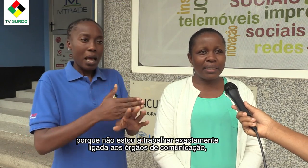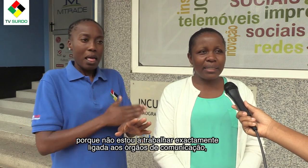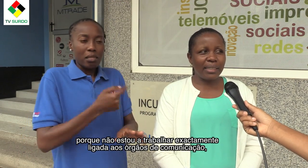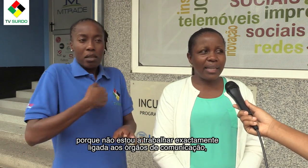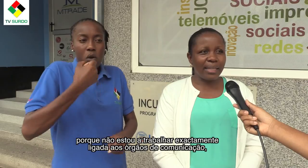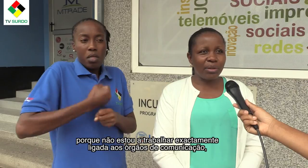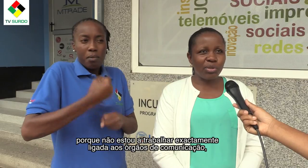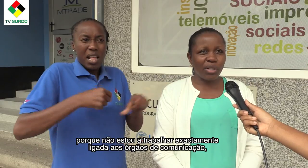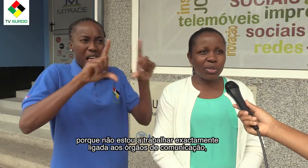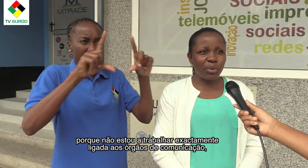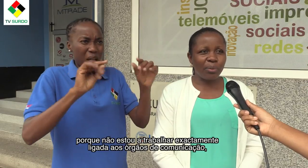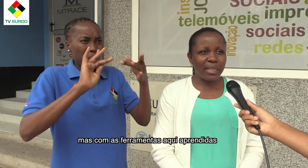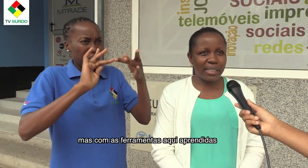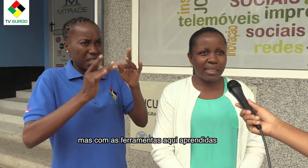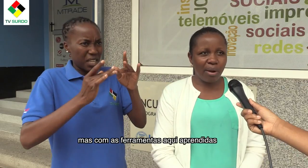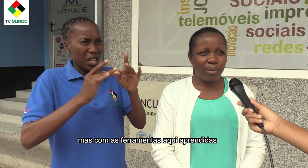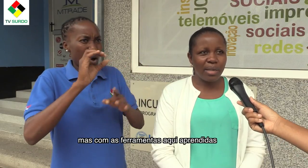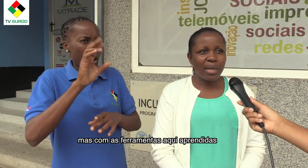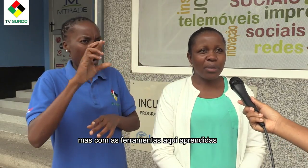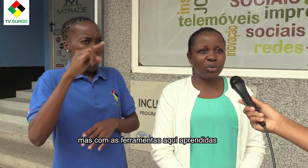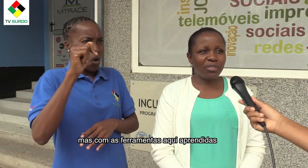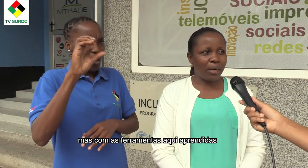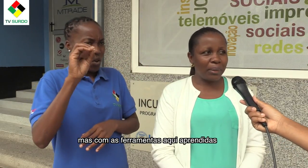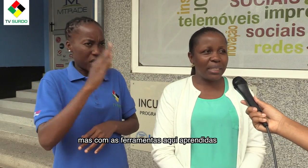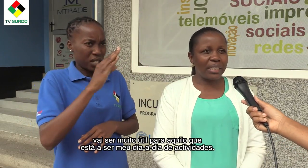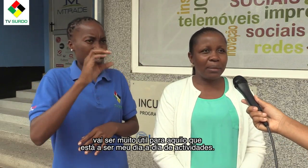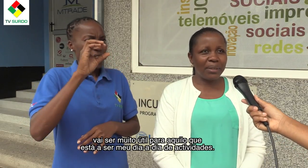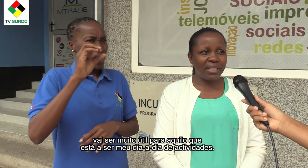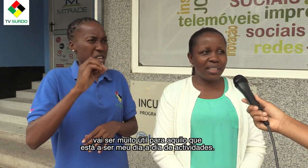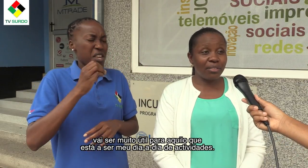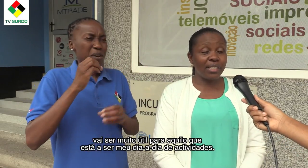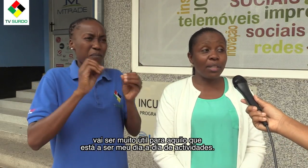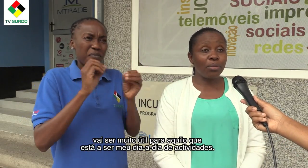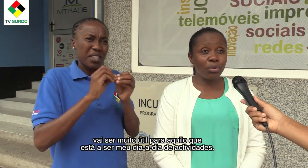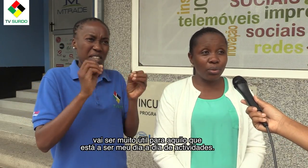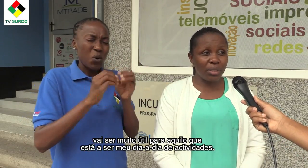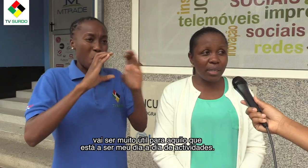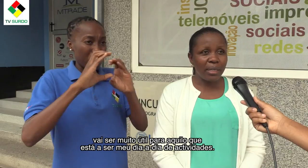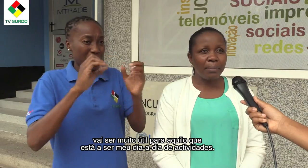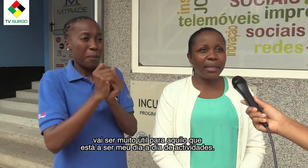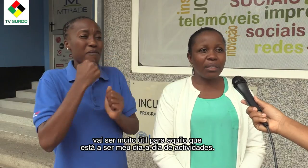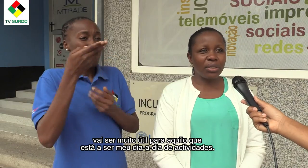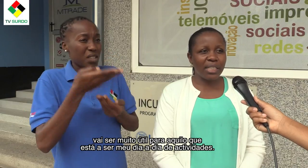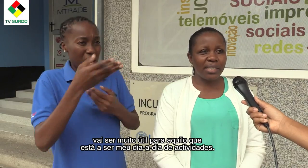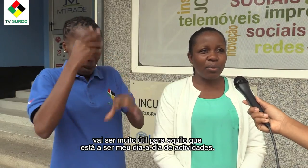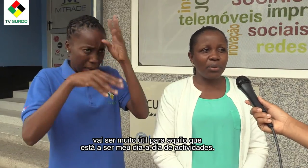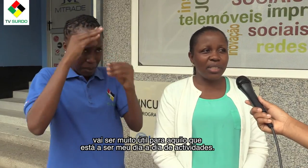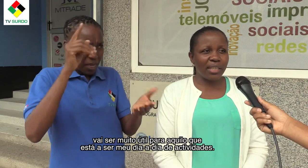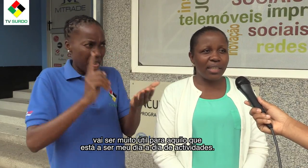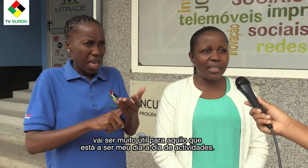ligada aos órgãos de comunicação, mas com as ferramentas aqui aprendidas, vai ser muito útil para aquilo que está a ser o meu dia a dia